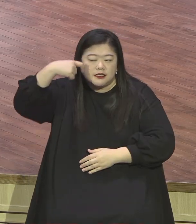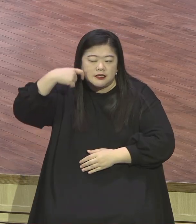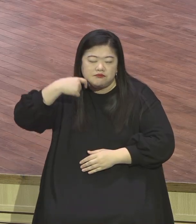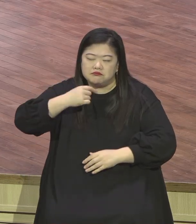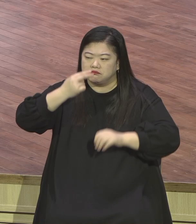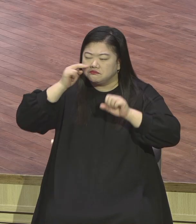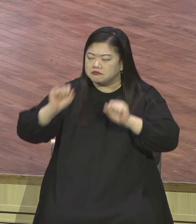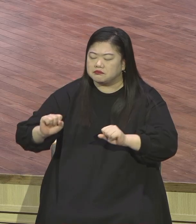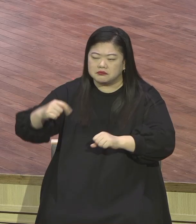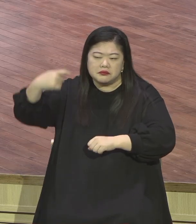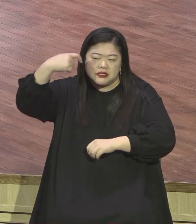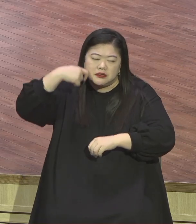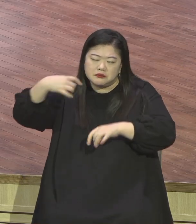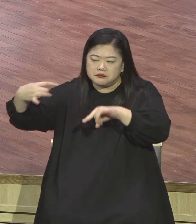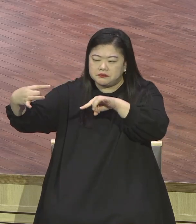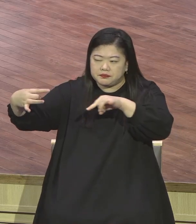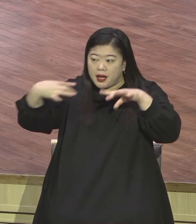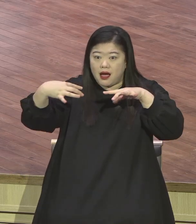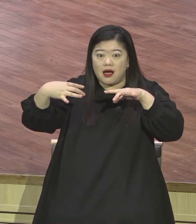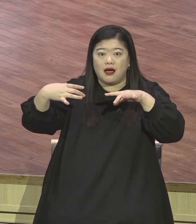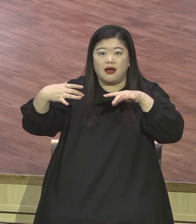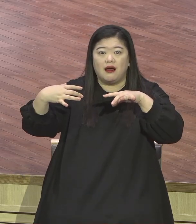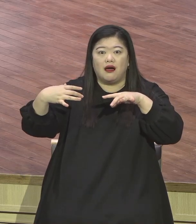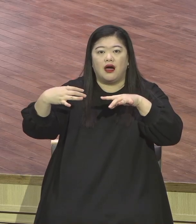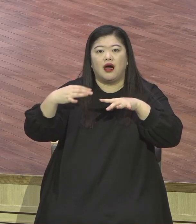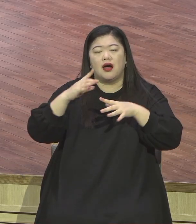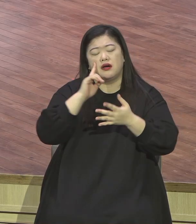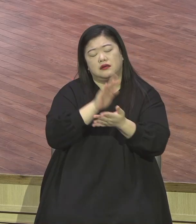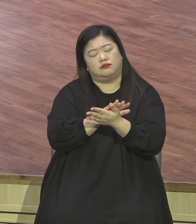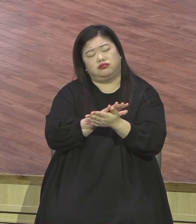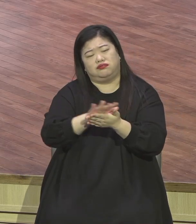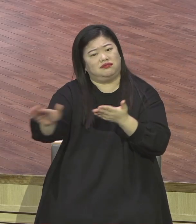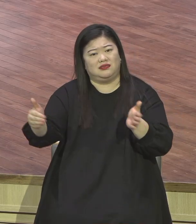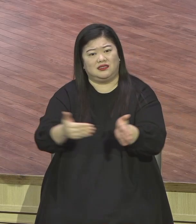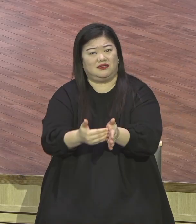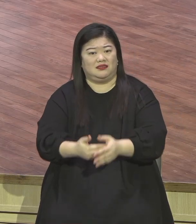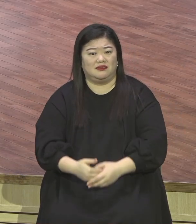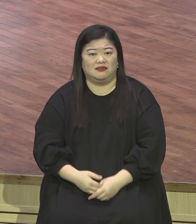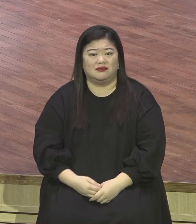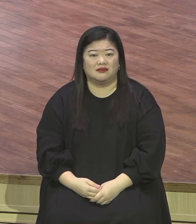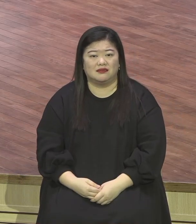믿게 하여 그럼 끝나고 하나님이 함께 하신다면 끝난 거 아니에요